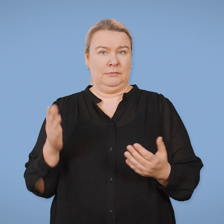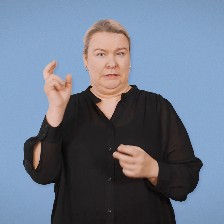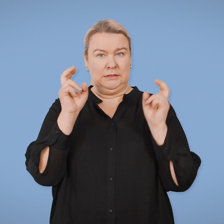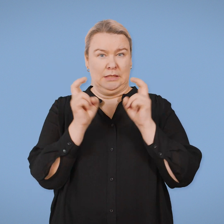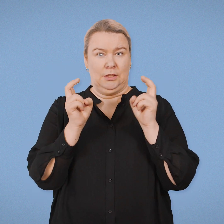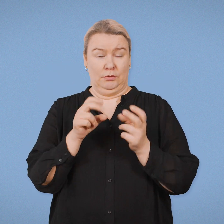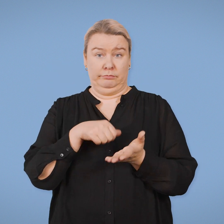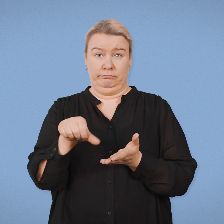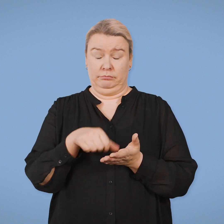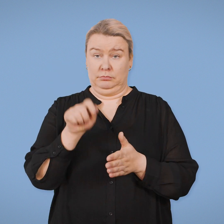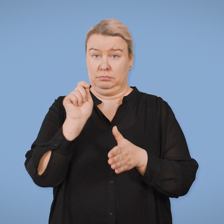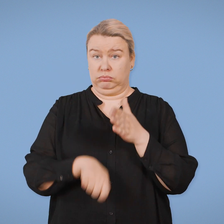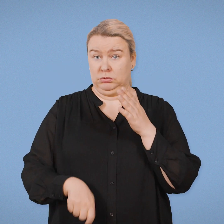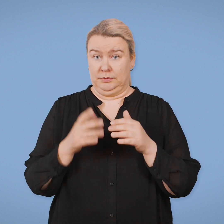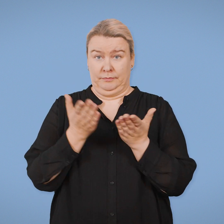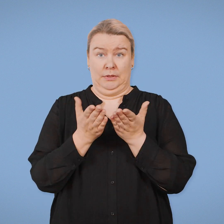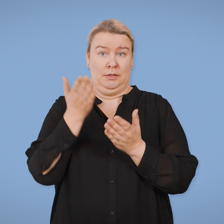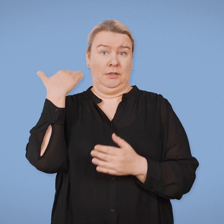Sähkö on nykyisin kalliimpaa kuin ennen.